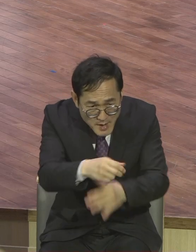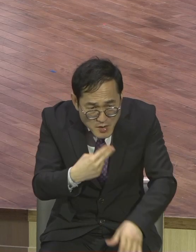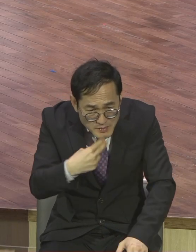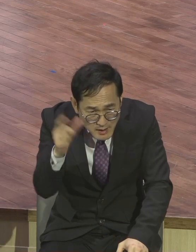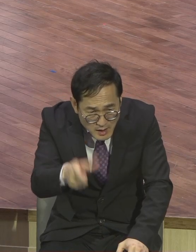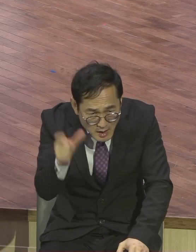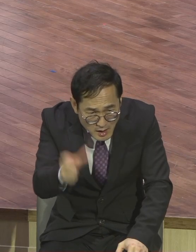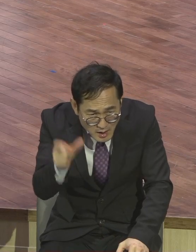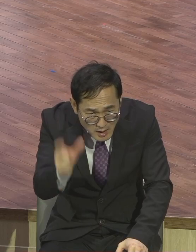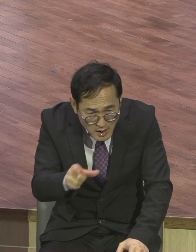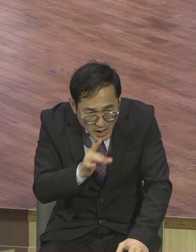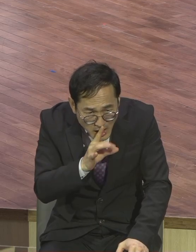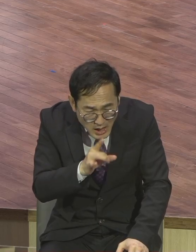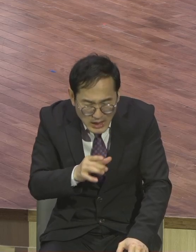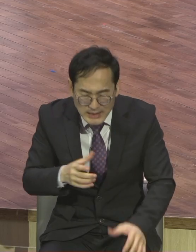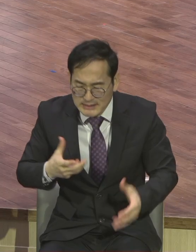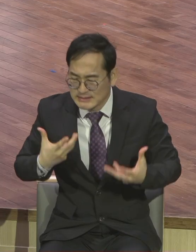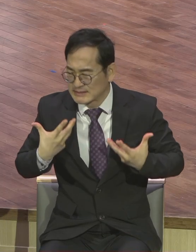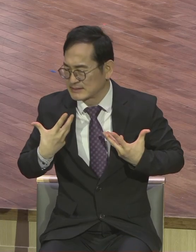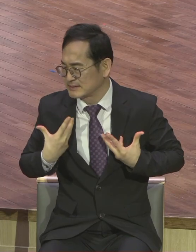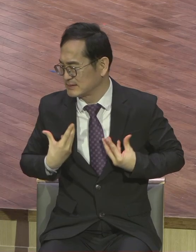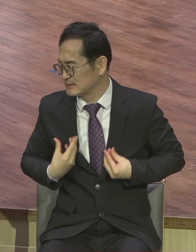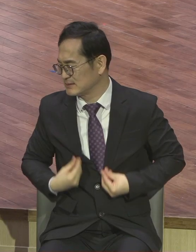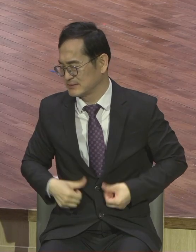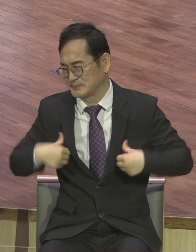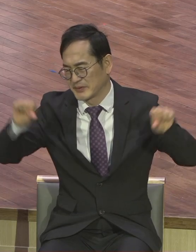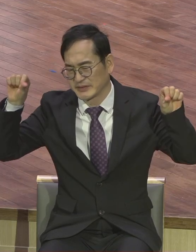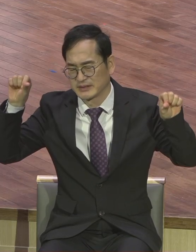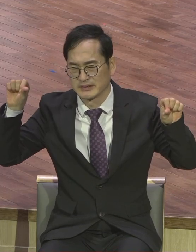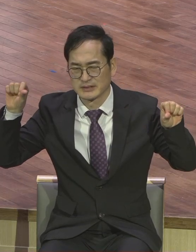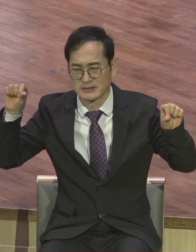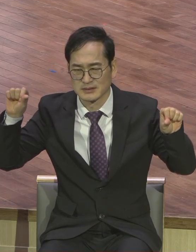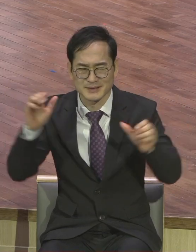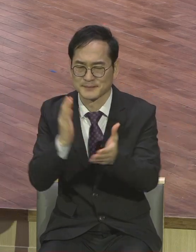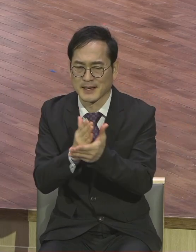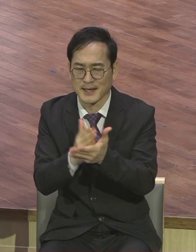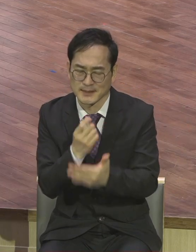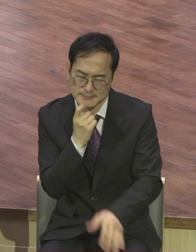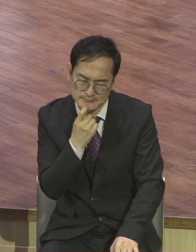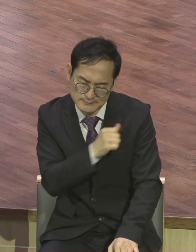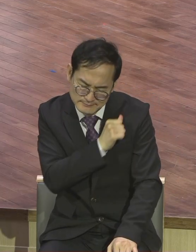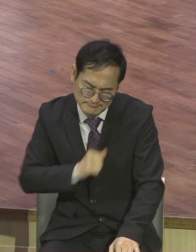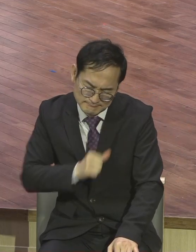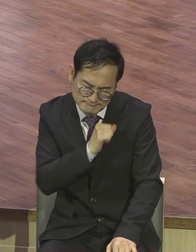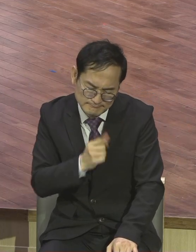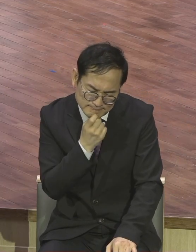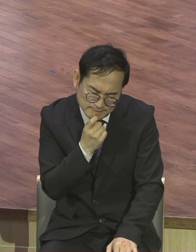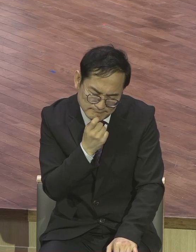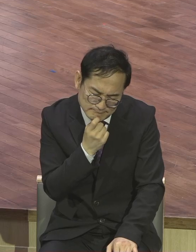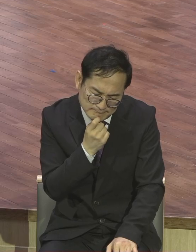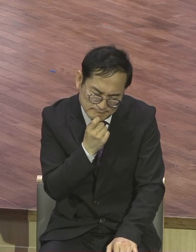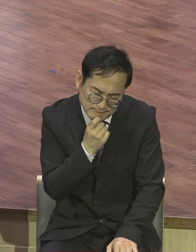낙심하고 포기하고 불신앙하면 안 된다 그 말이에요 끝까지 뭐요 하나님의 시간표를